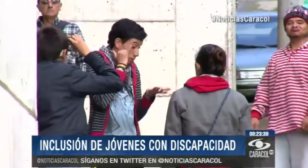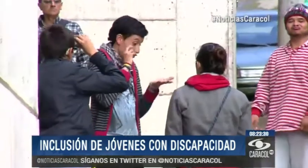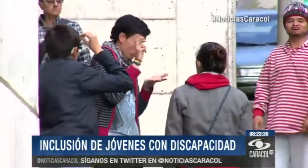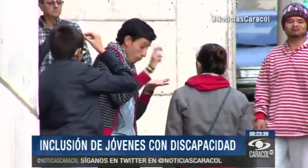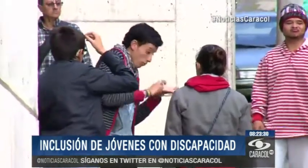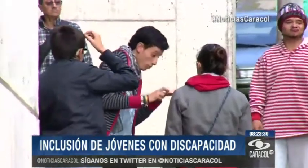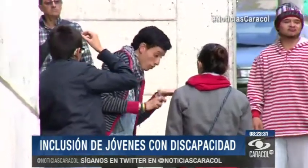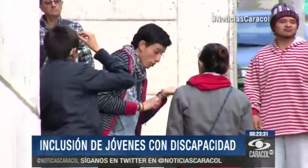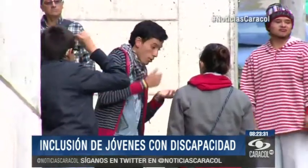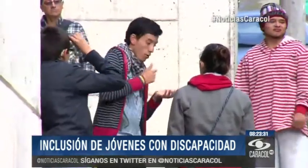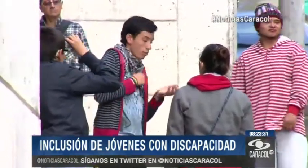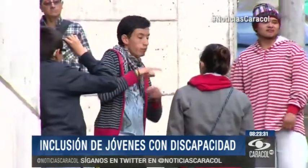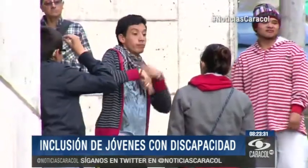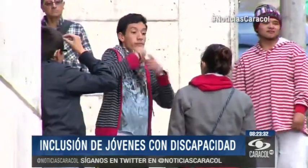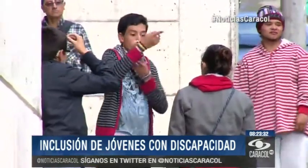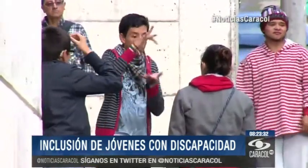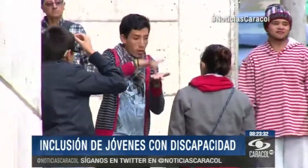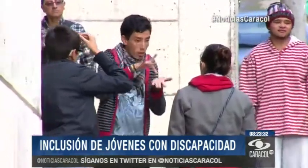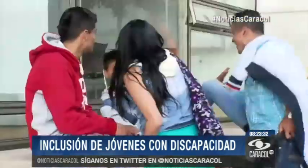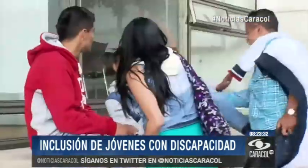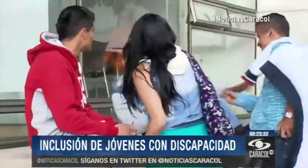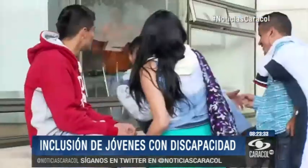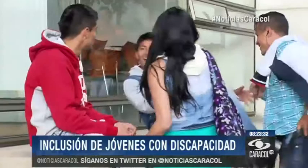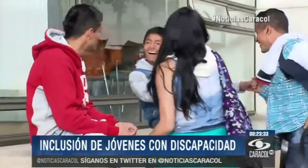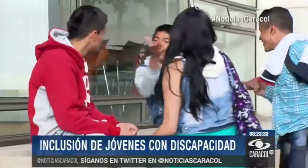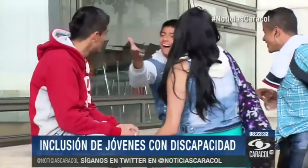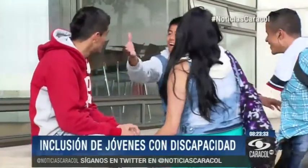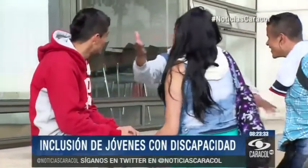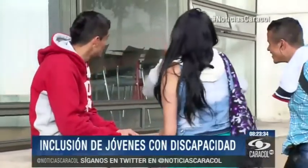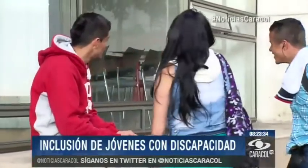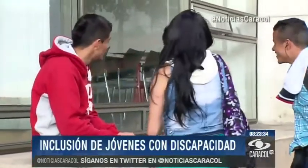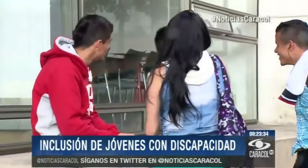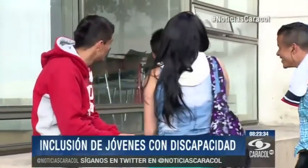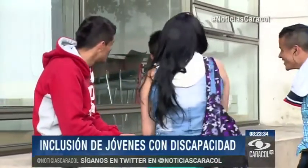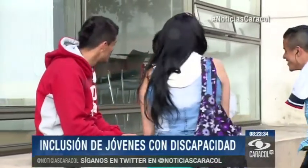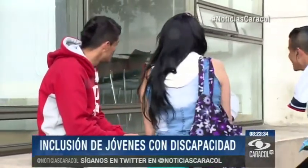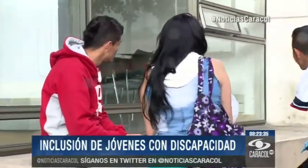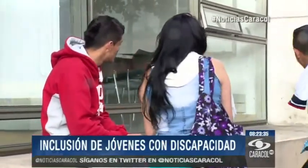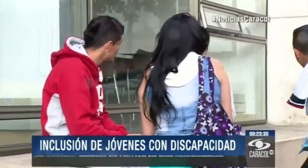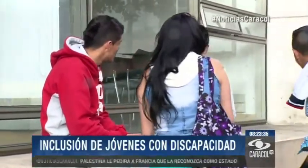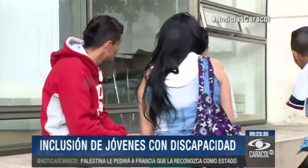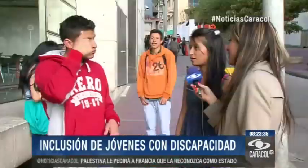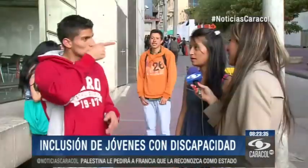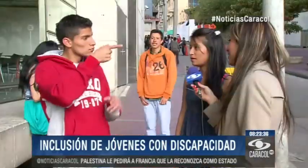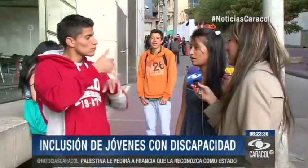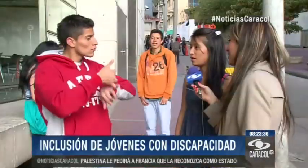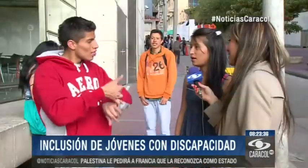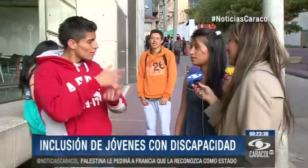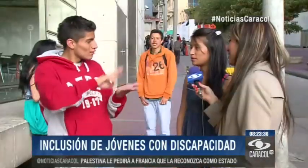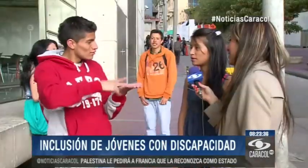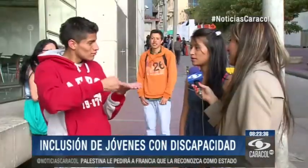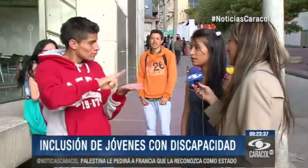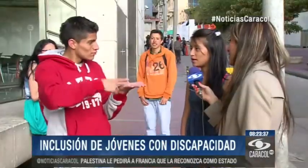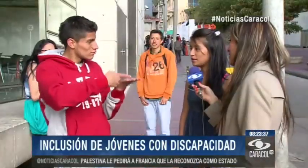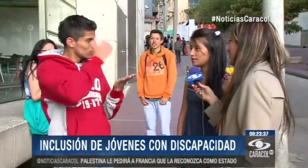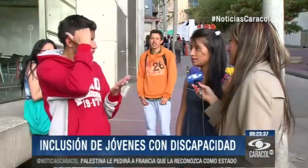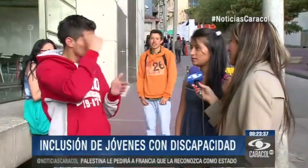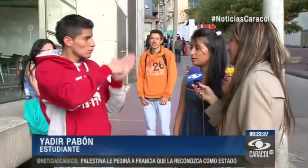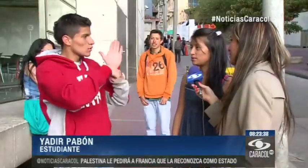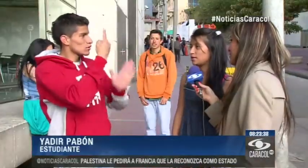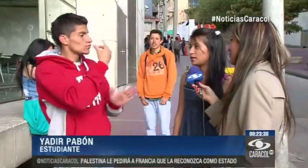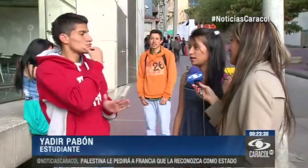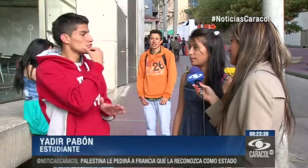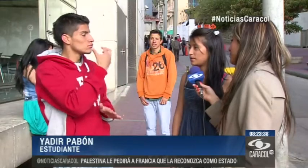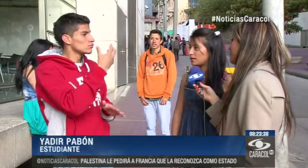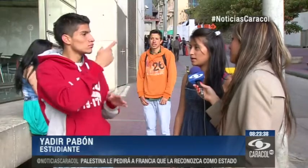que Caterin, más de 470 jóvenes en todo el país se beneficiaron de esta nueva metodología. Yo me acuerdo que antes